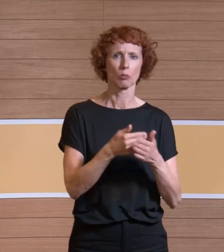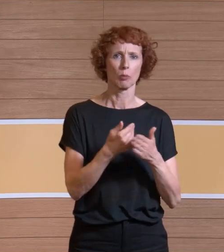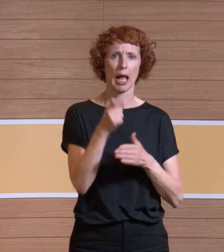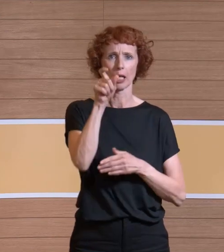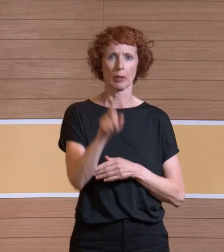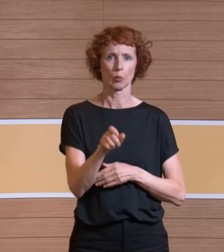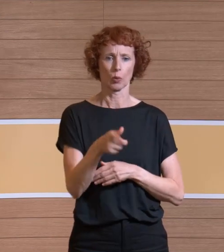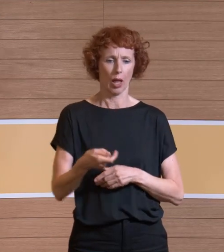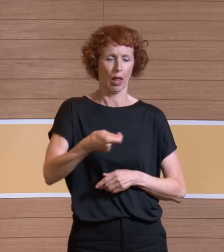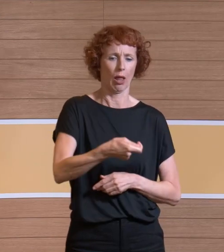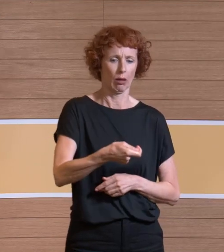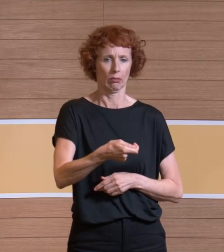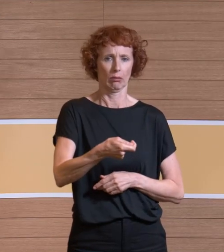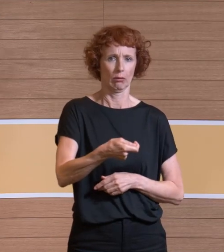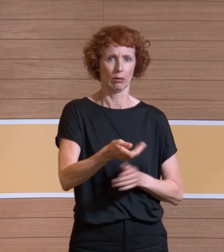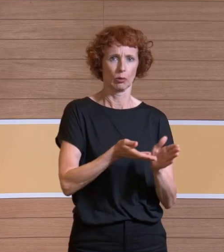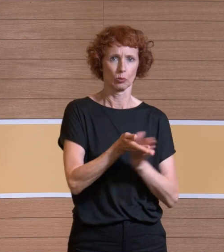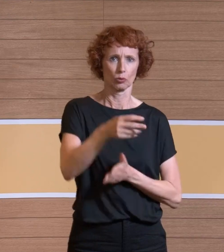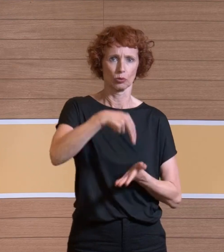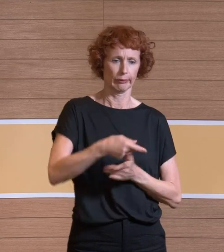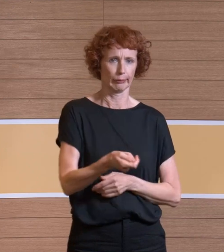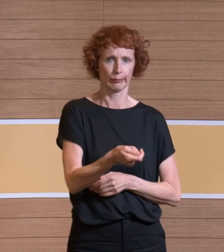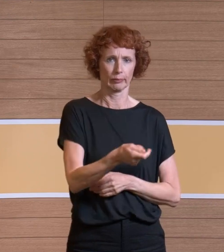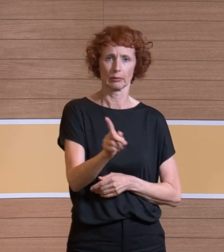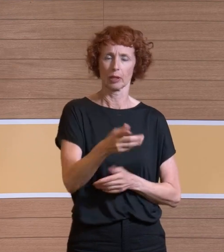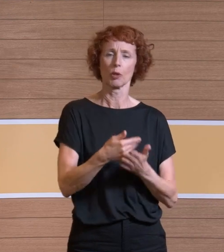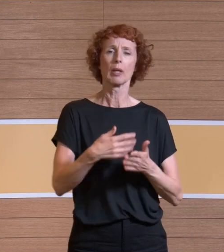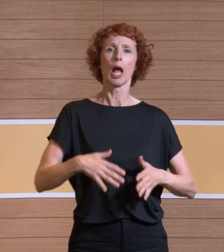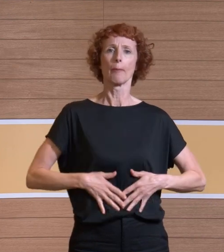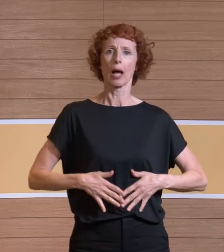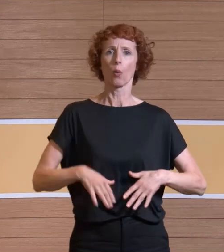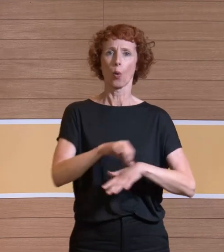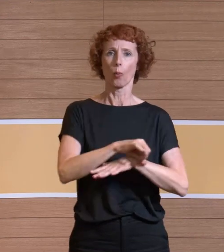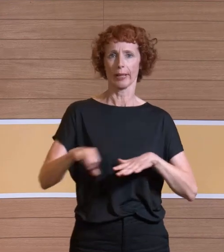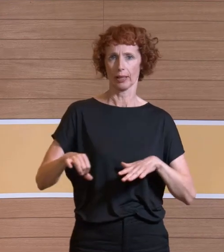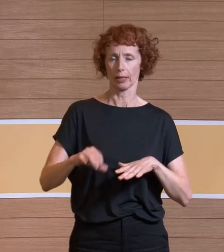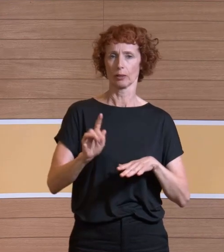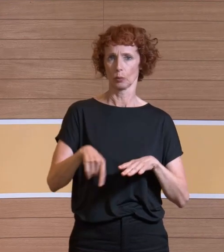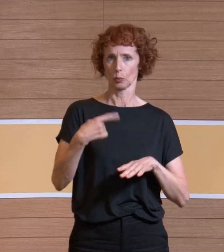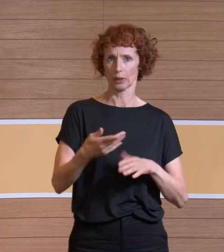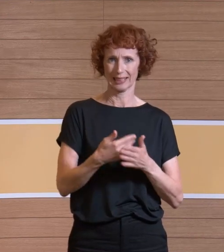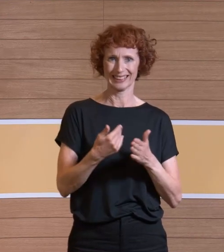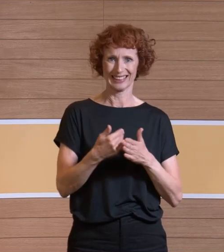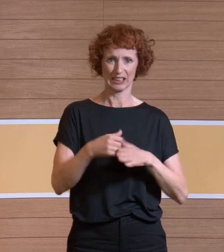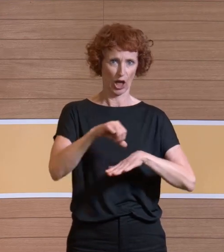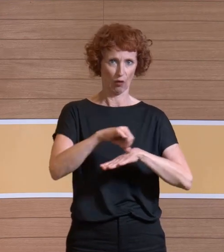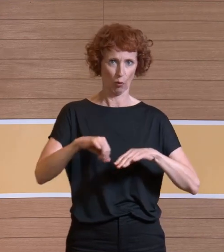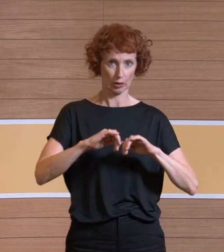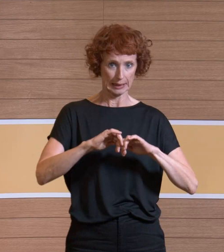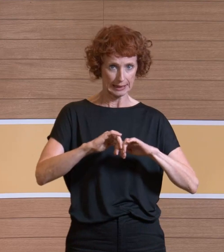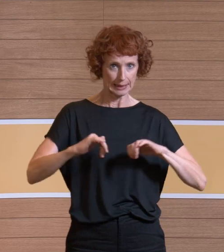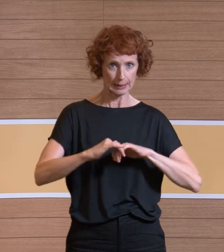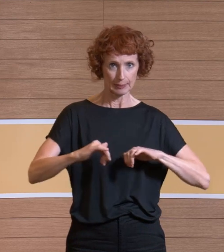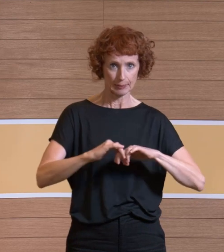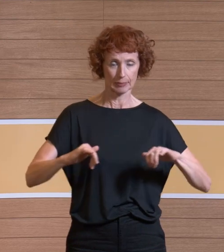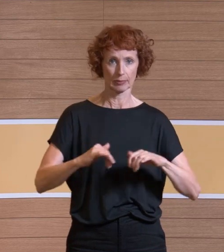ganze Zeit steht, sondern wenn Sie eine Bauch-OP haben, dann wird diese Wunde auch aufgezogen